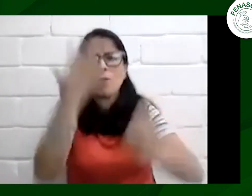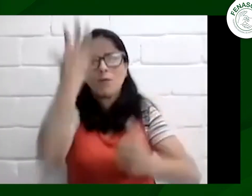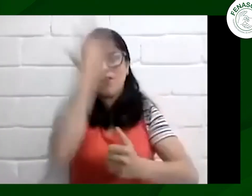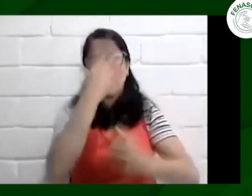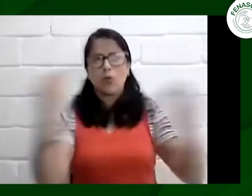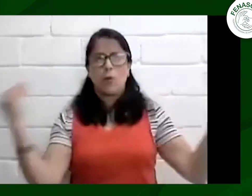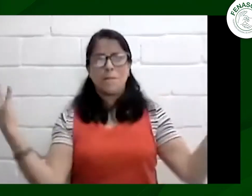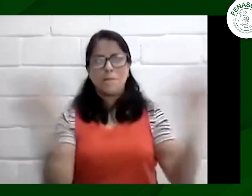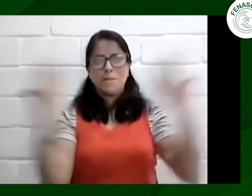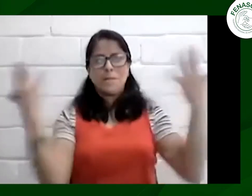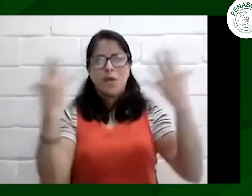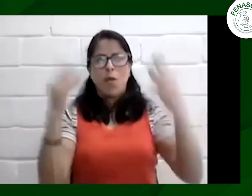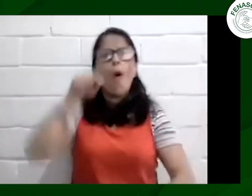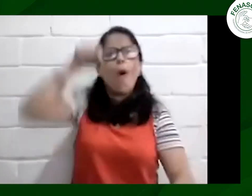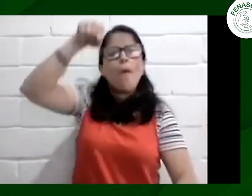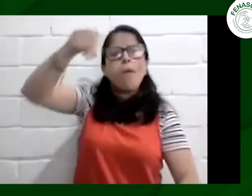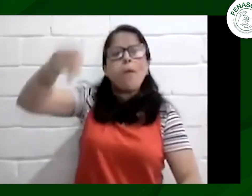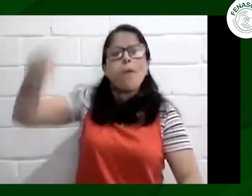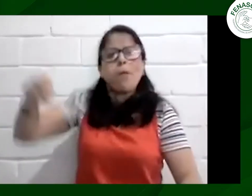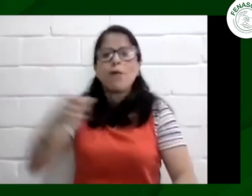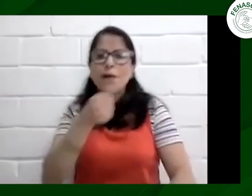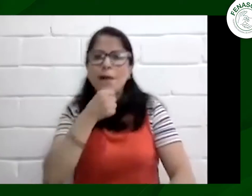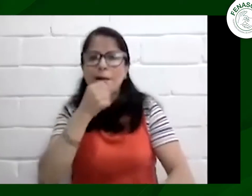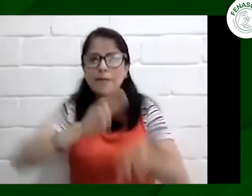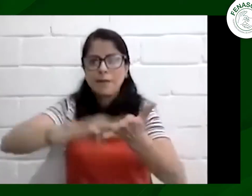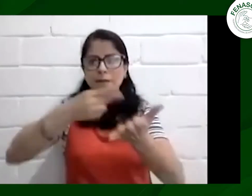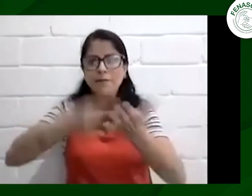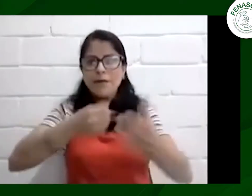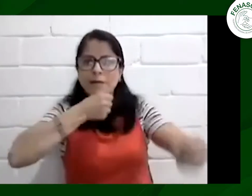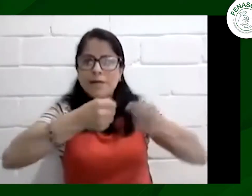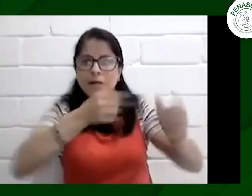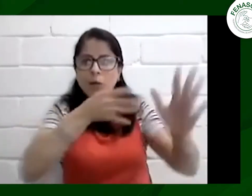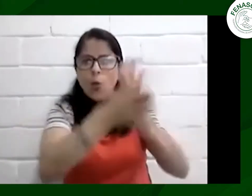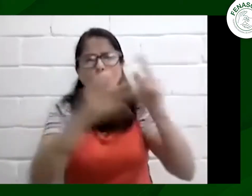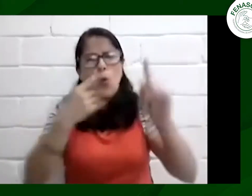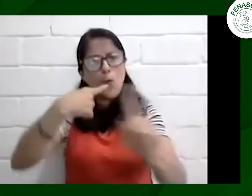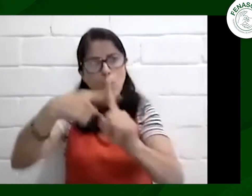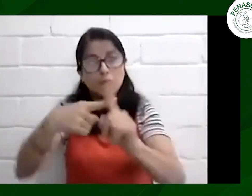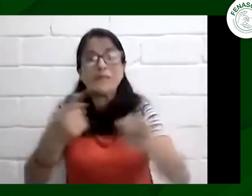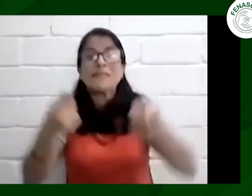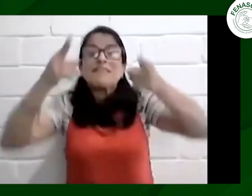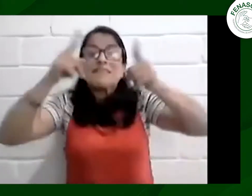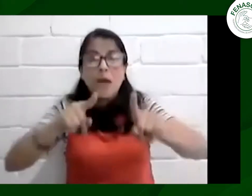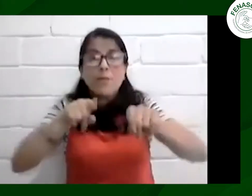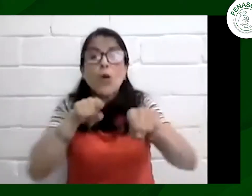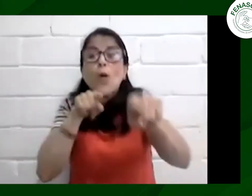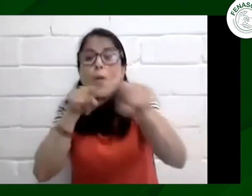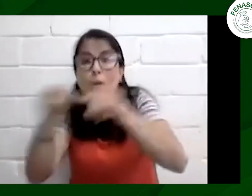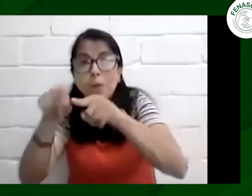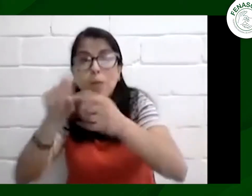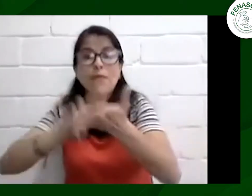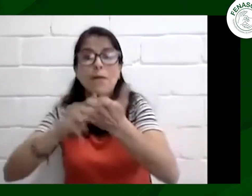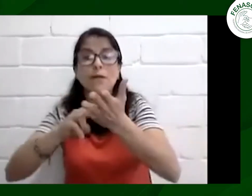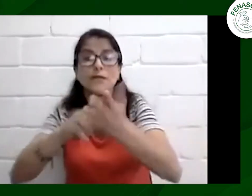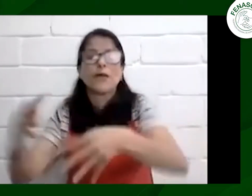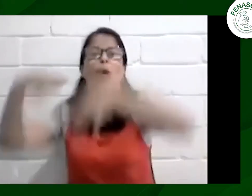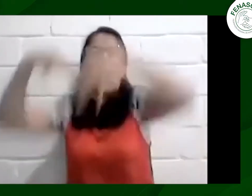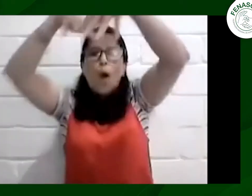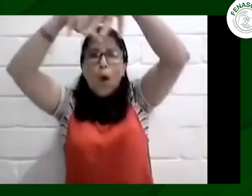y del apoyo del servicio de interpretación no solamente presencial sino también en el envío que tuvimos en el facebook